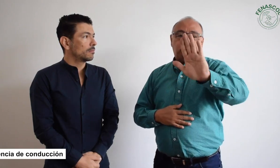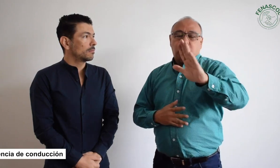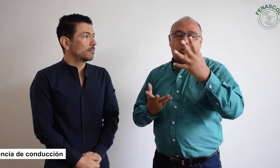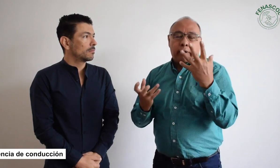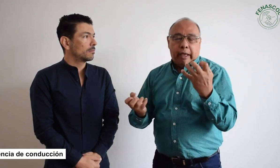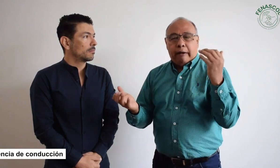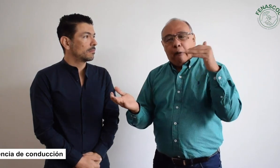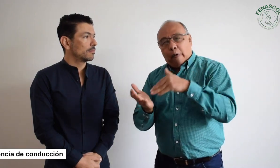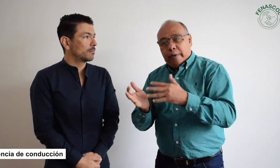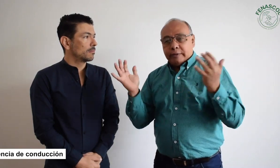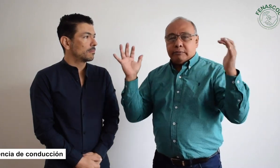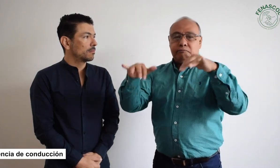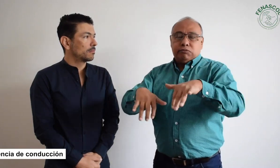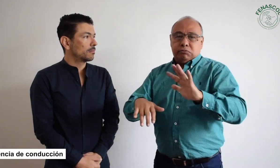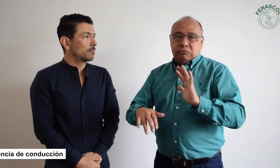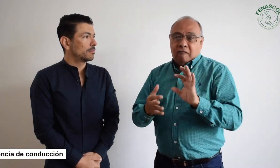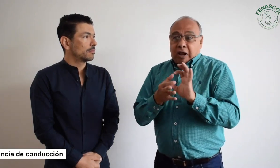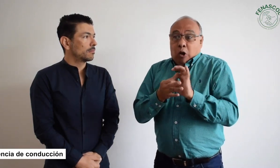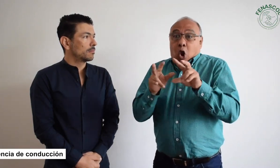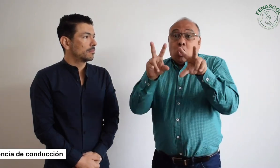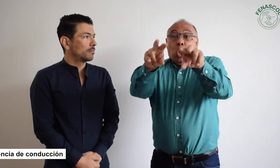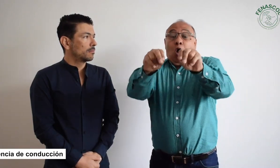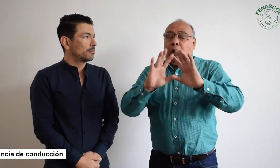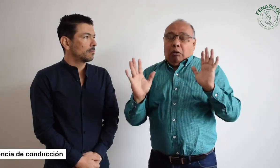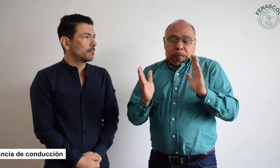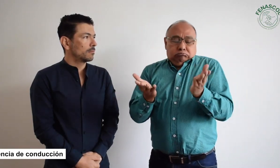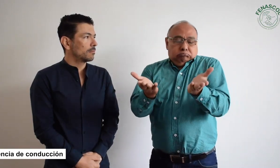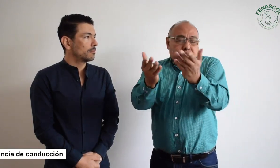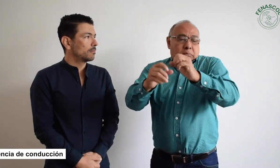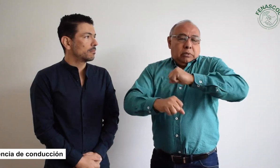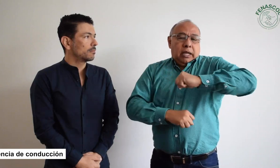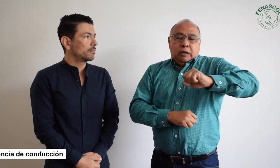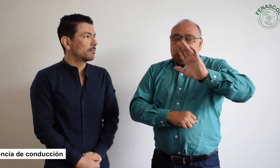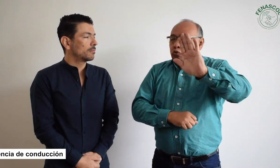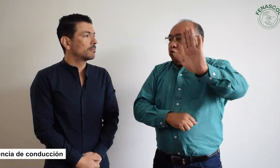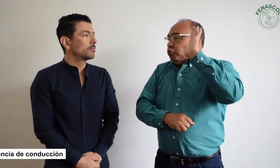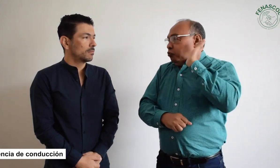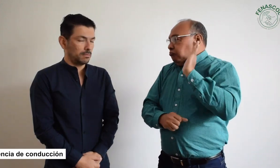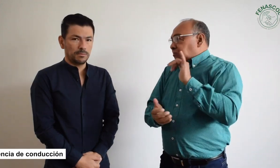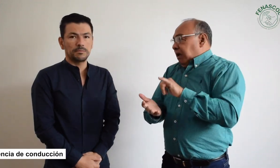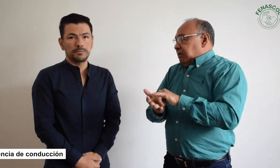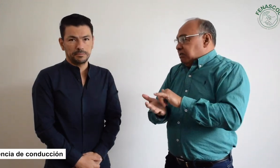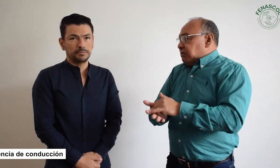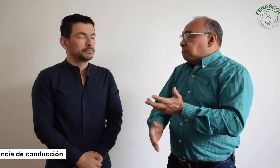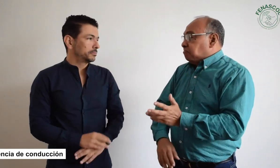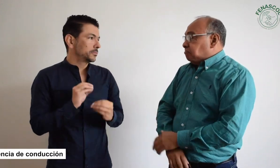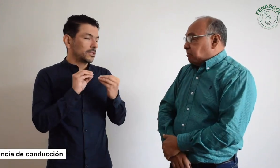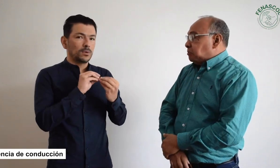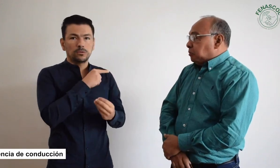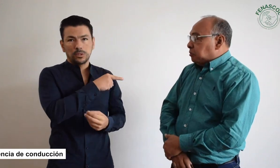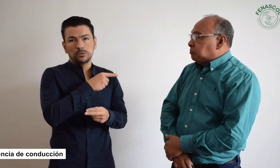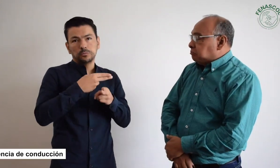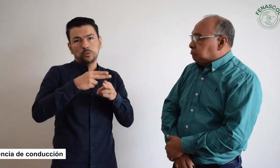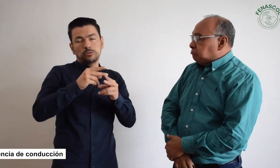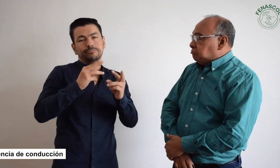Fenascoer no se opone, están en todo su derecho de realizar esta manifestación. Totalmente de acuerdo contigo.